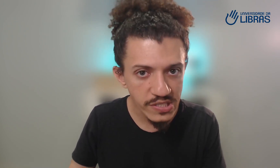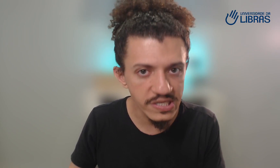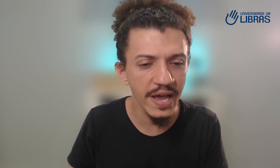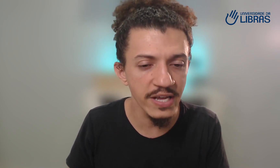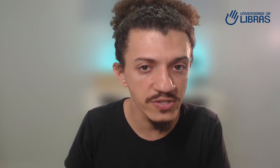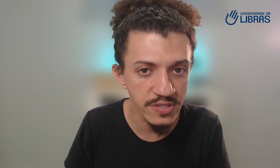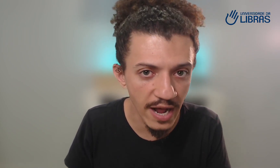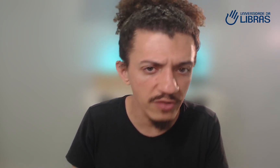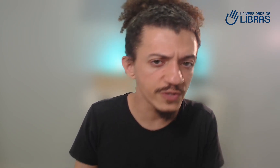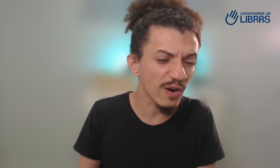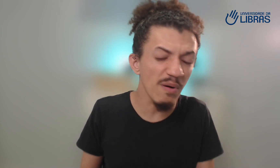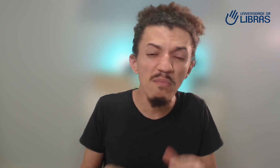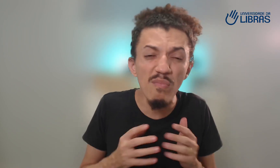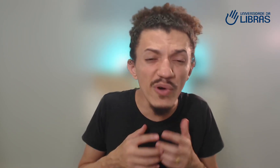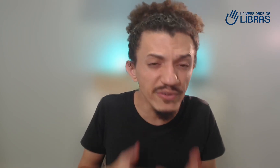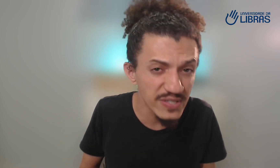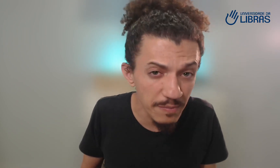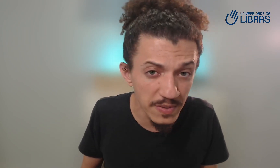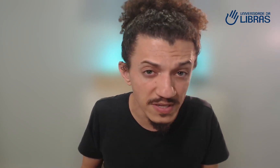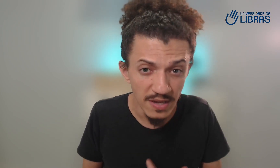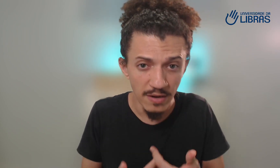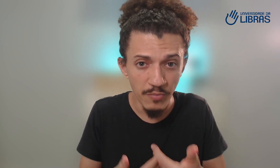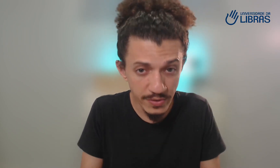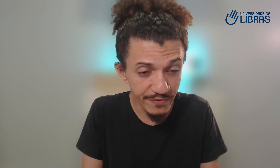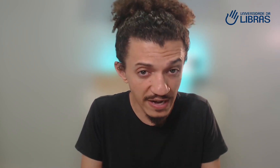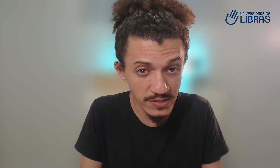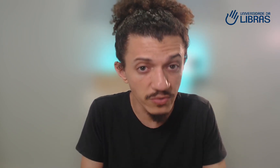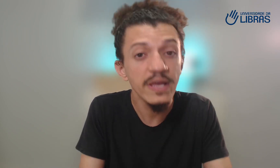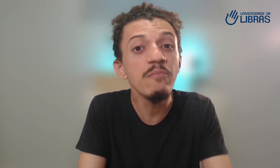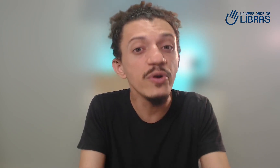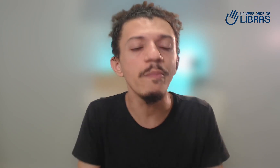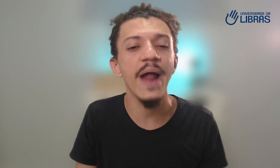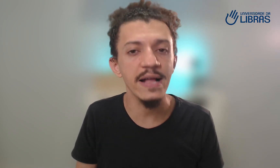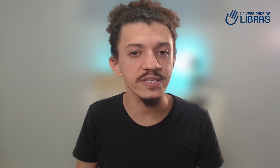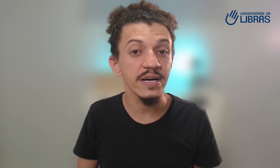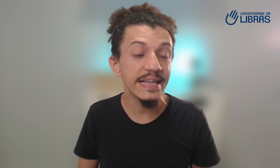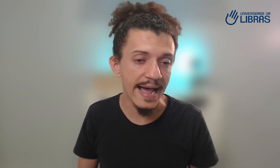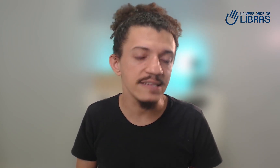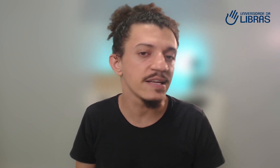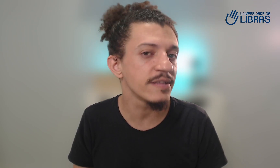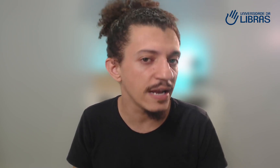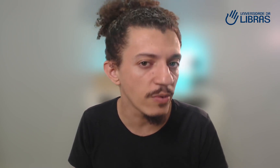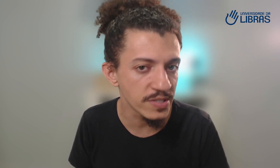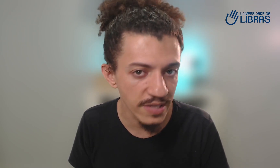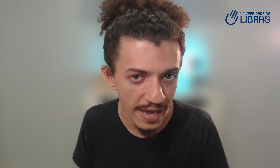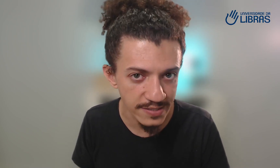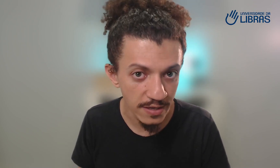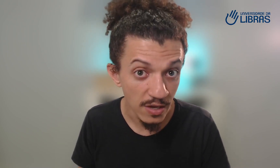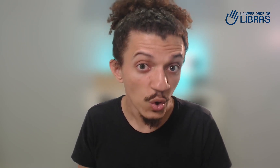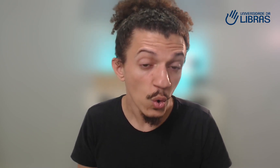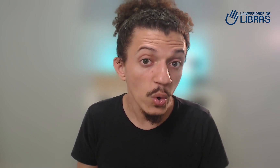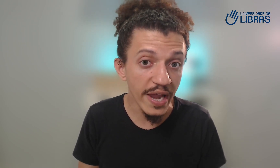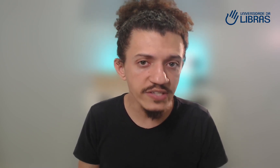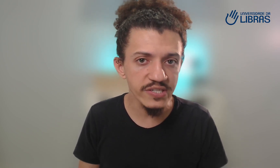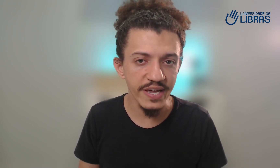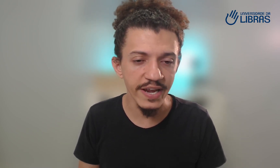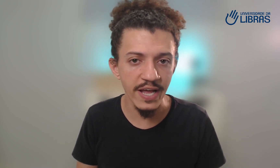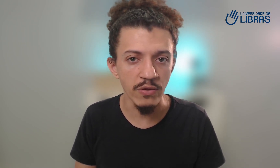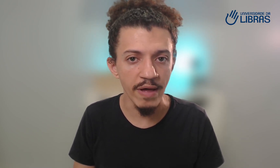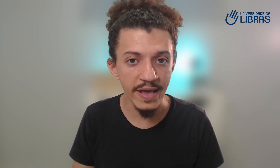ser registrado de forma muito simples, muito fácil e muito prática na escrita da língua de sinais. O grande segredo é